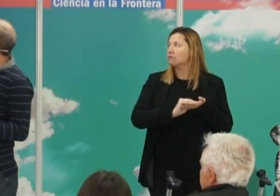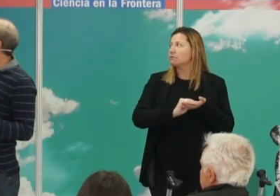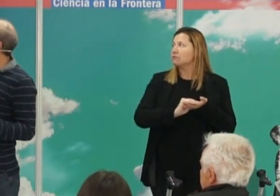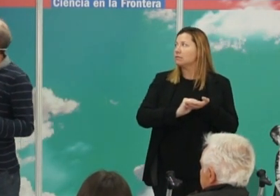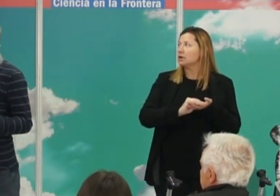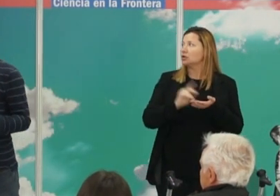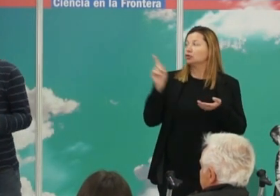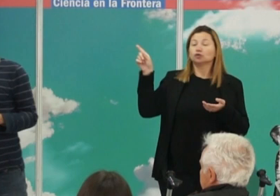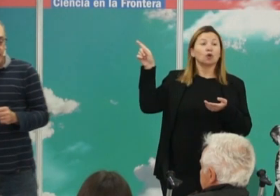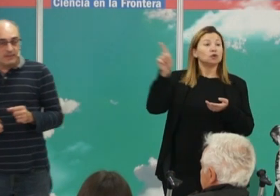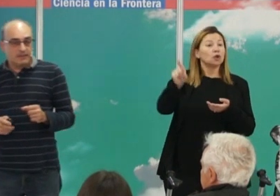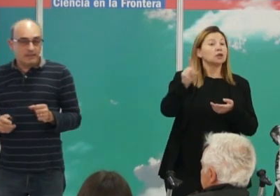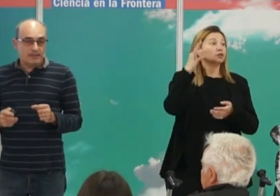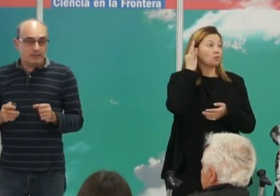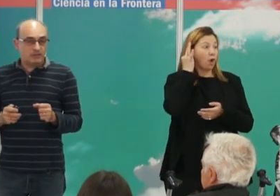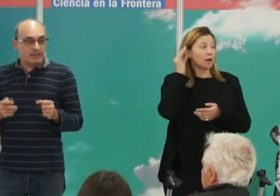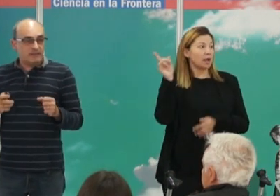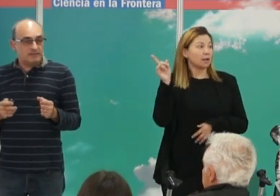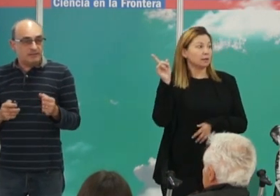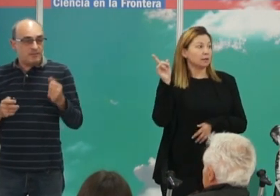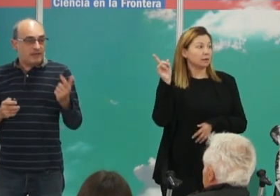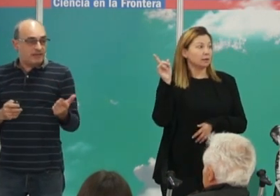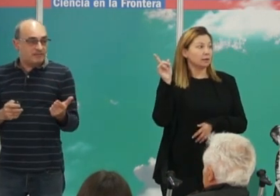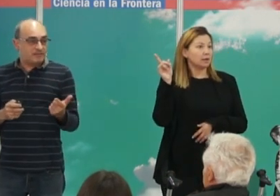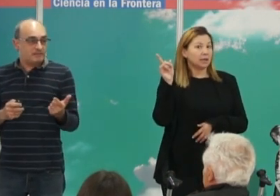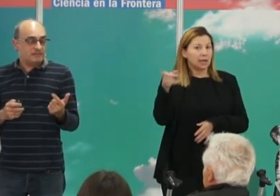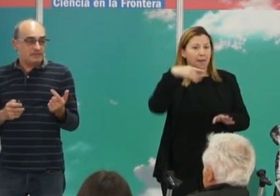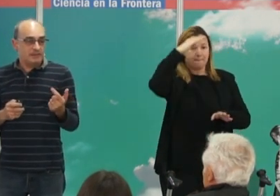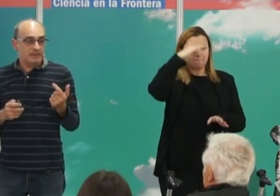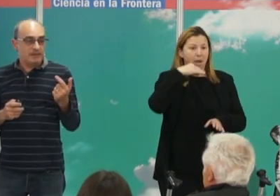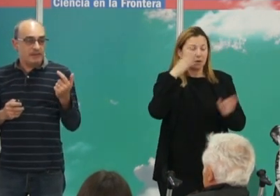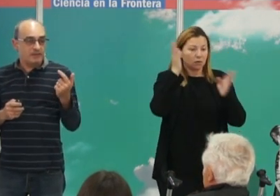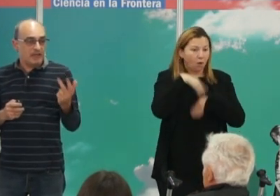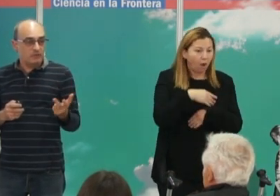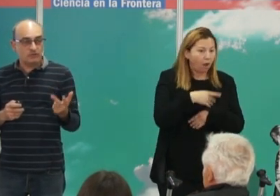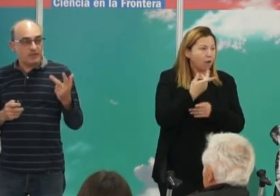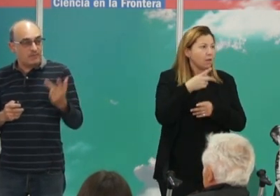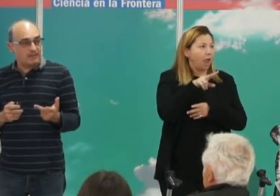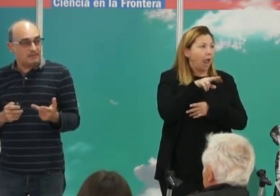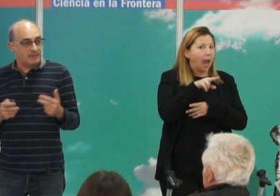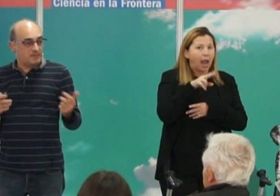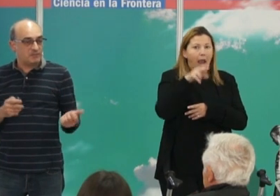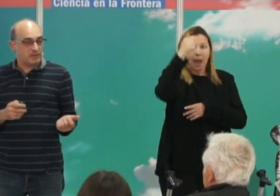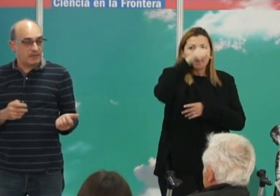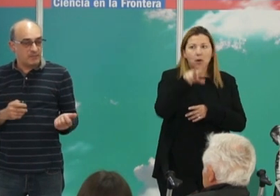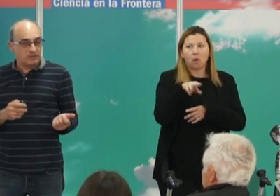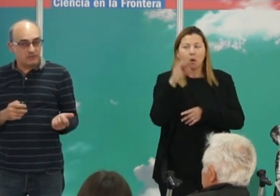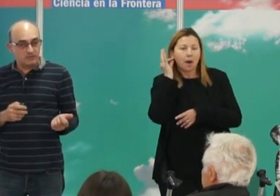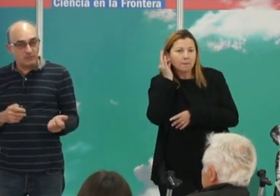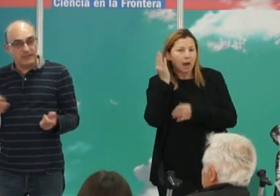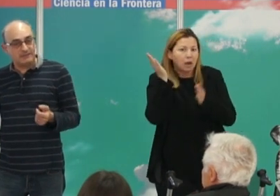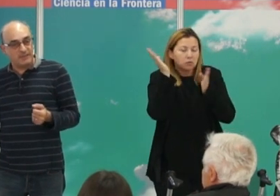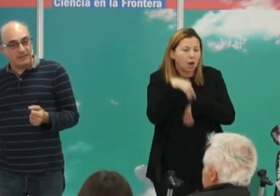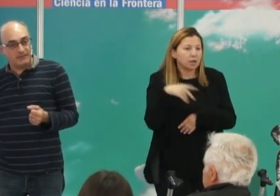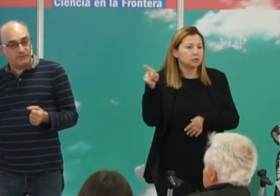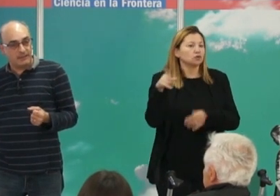todas estas de aquí, que no tienen ni padres ni hermanos o hermanas en el mismo yacimiento.